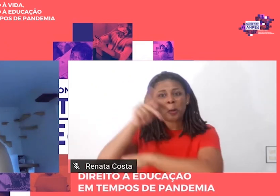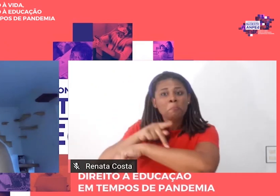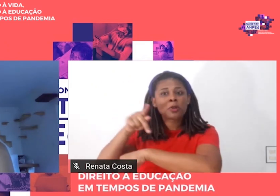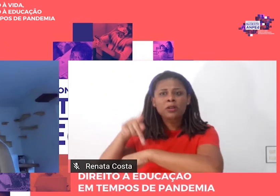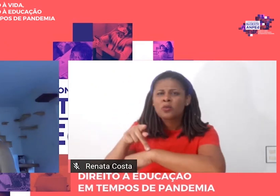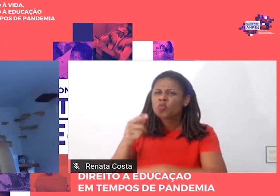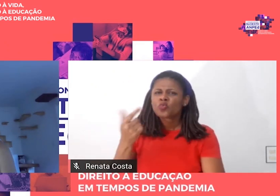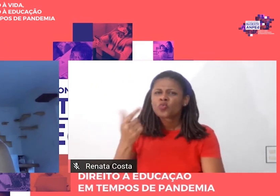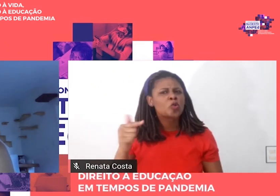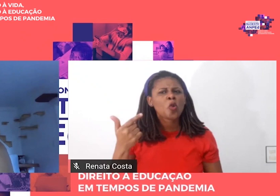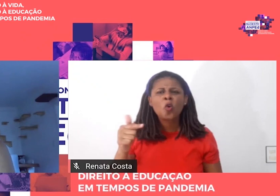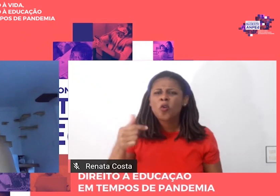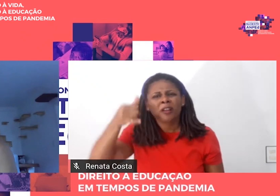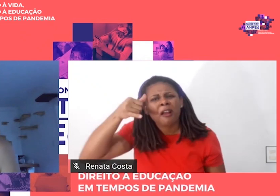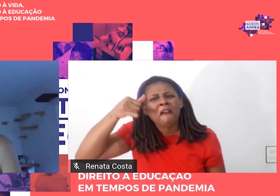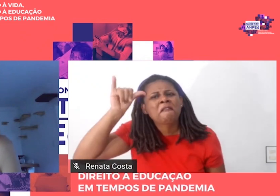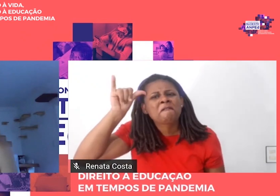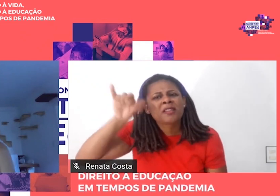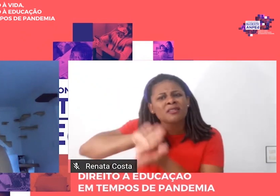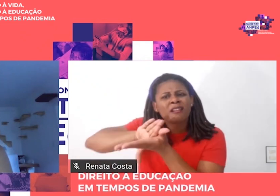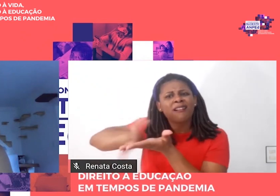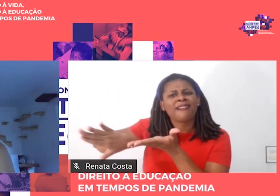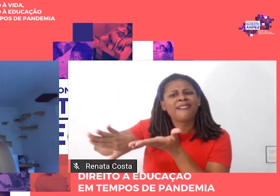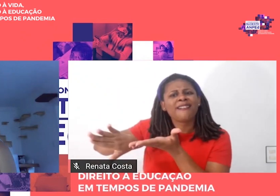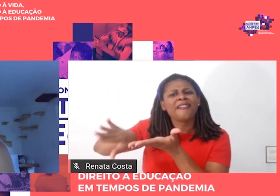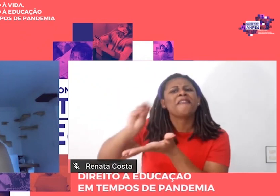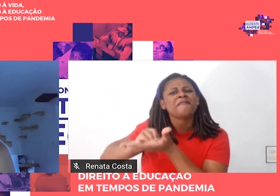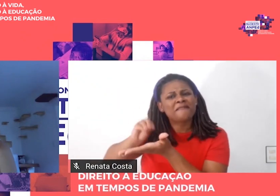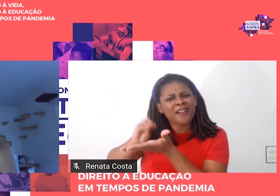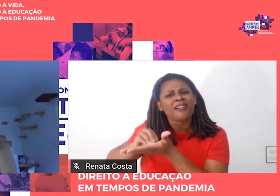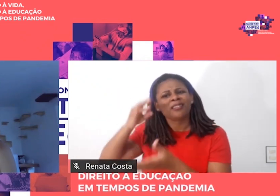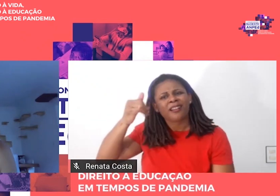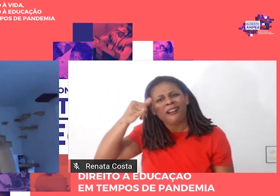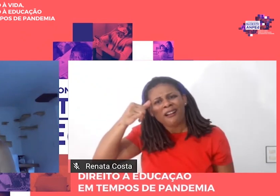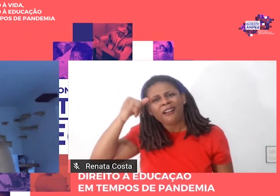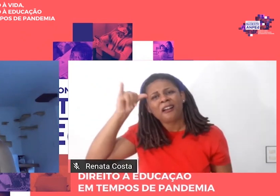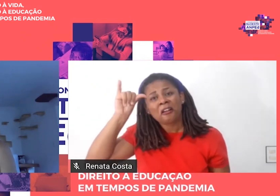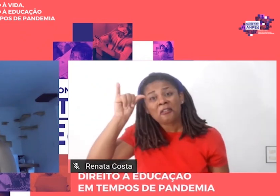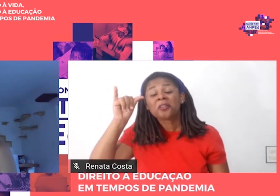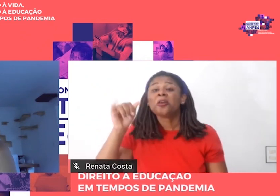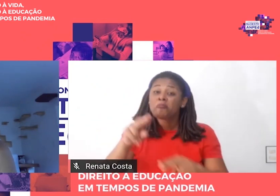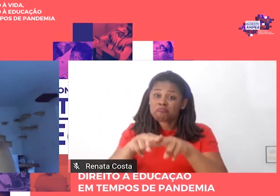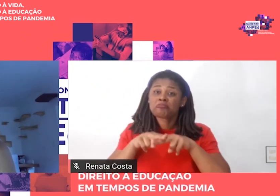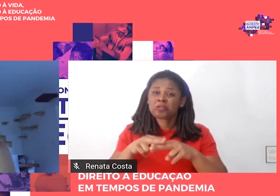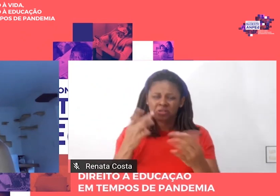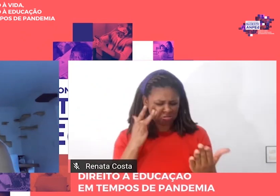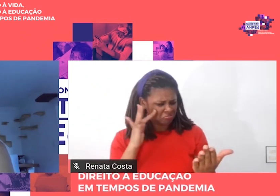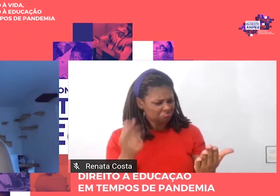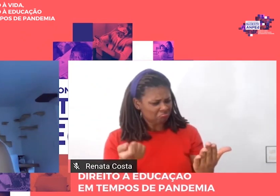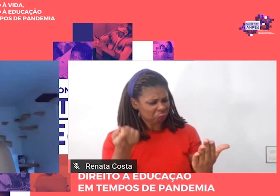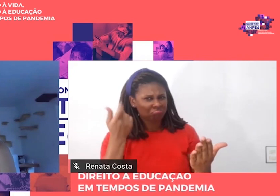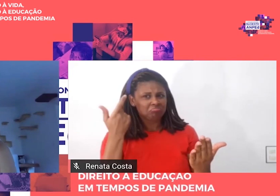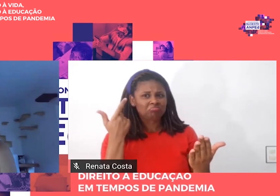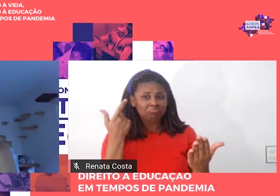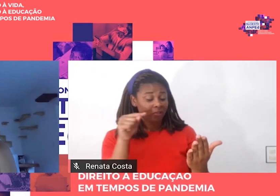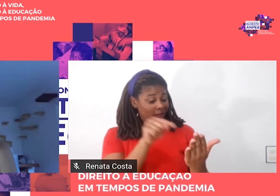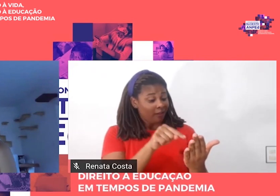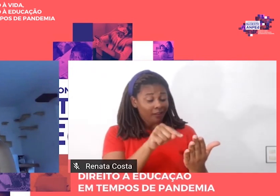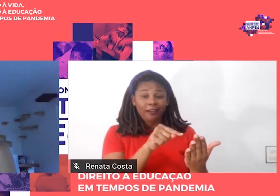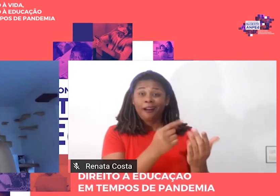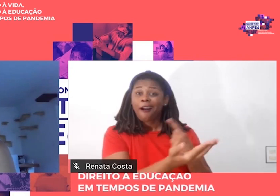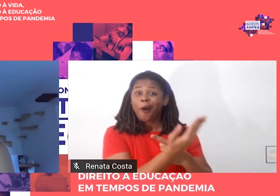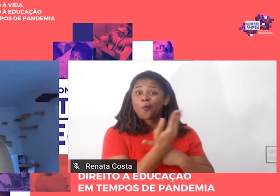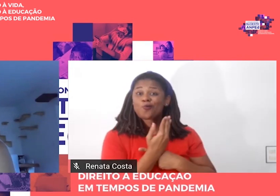marginalidade e também não me causaram um estranhamento vindo a contribuir para consolidar a minha visão